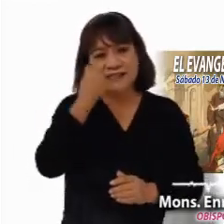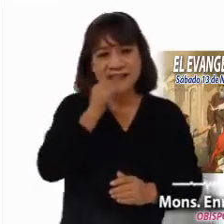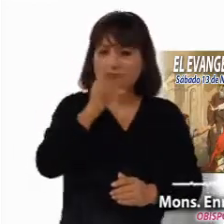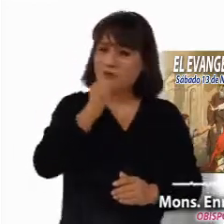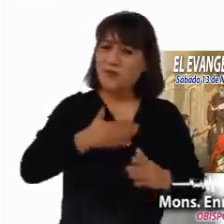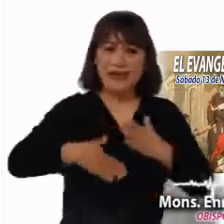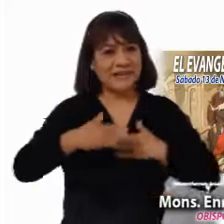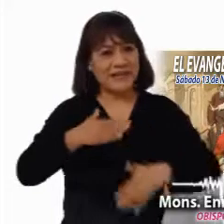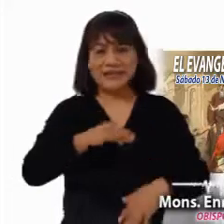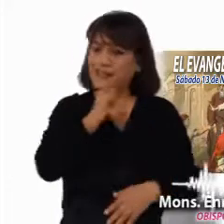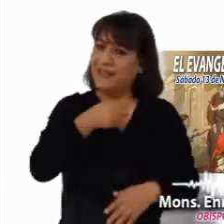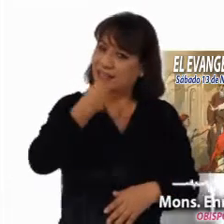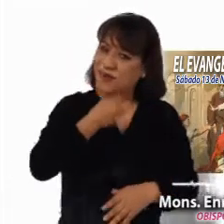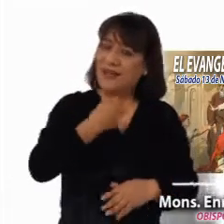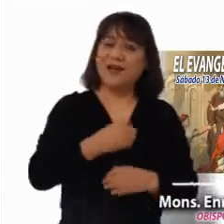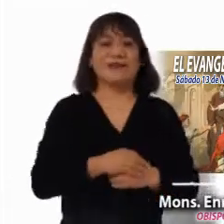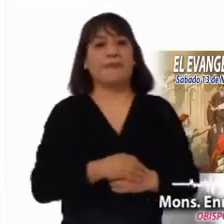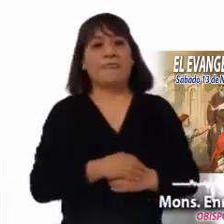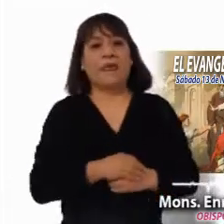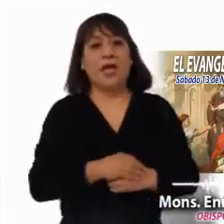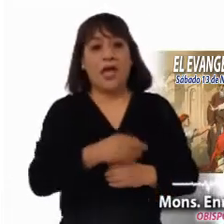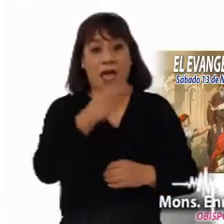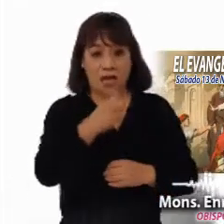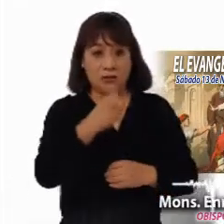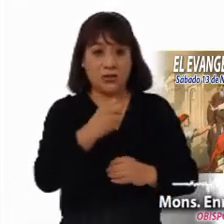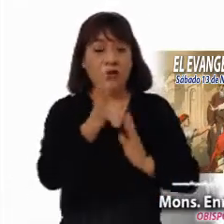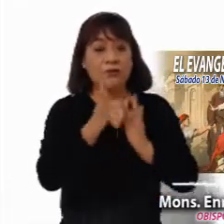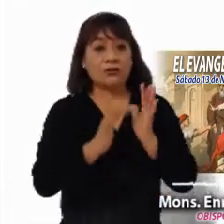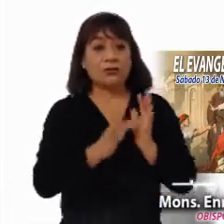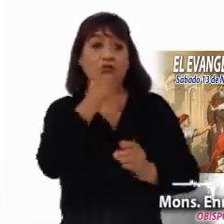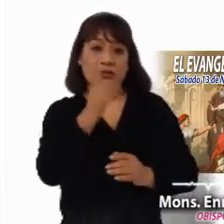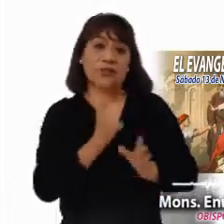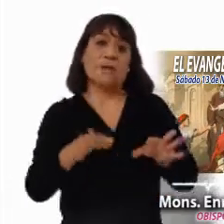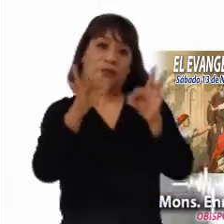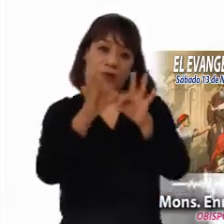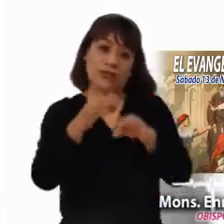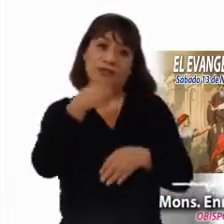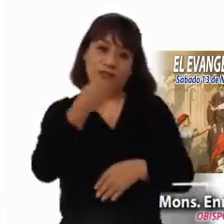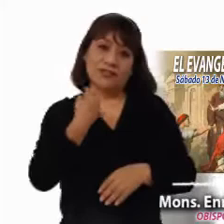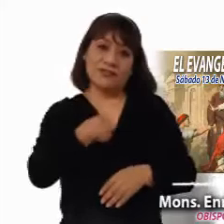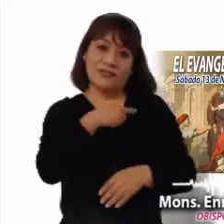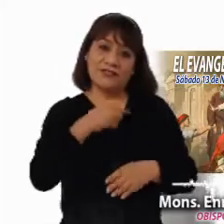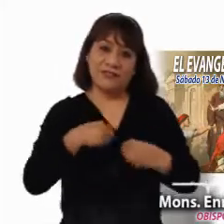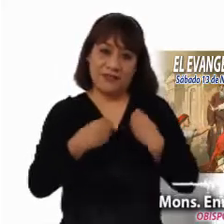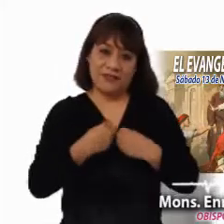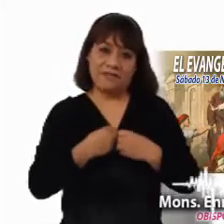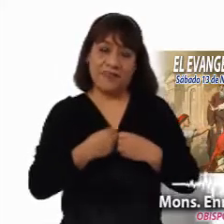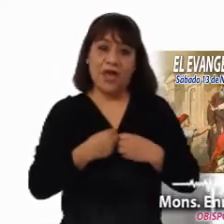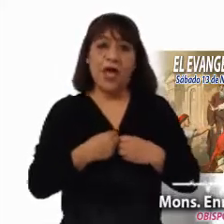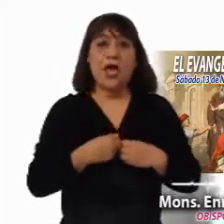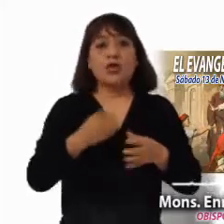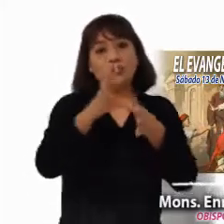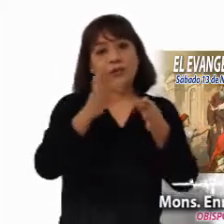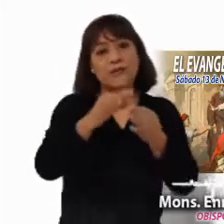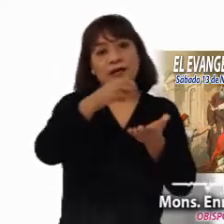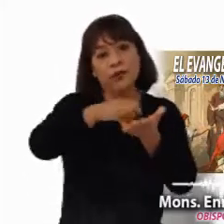horas, sin desfallecer. Así nos muestra Jesús la importancia de la oración en nuestra vida, con el ejemplo